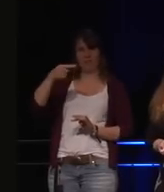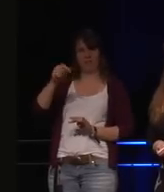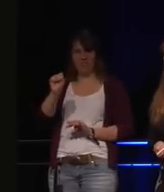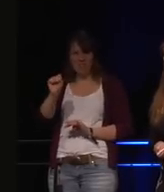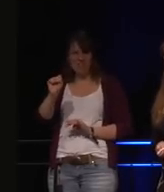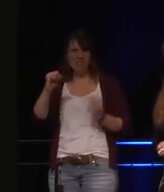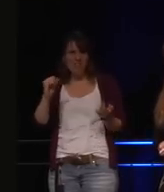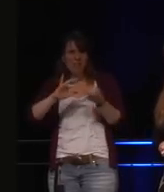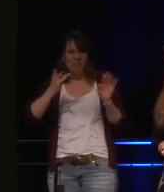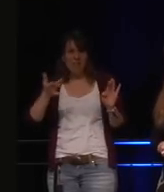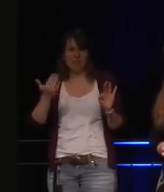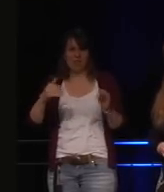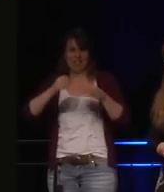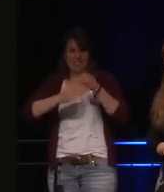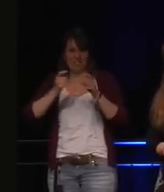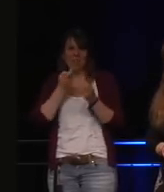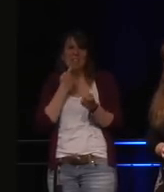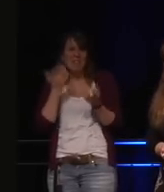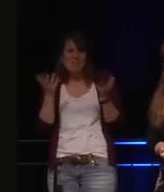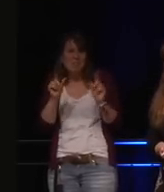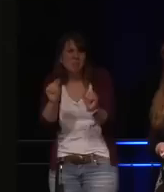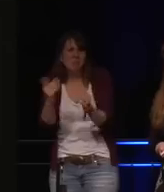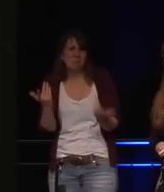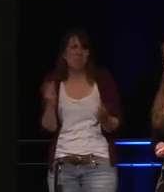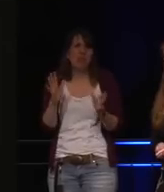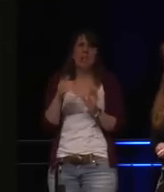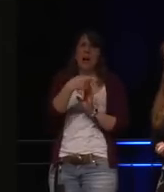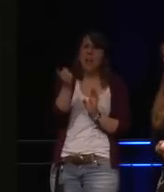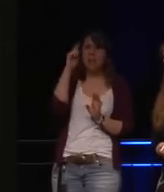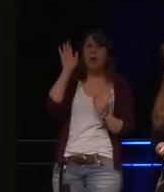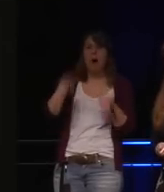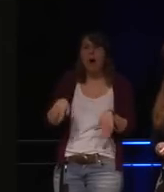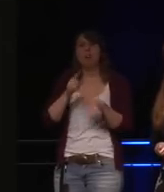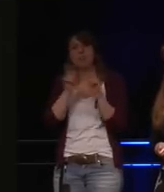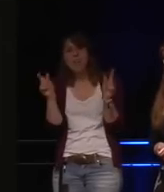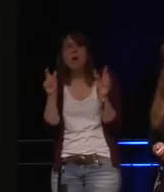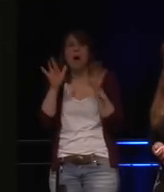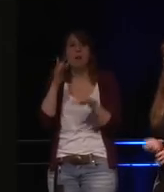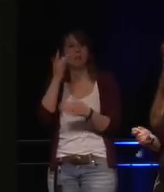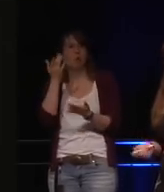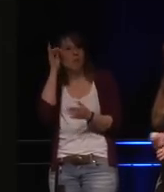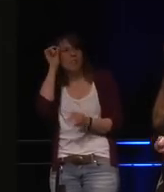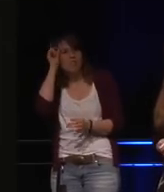Ich werde nicht nur über das Smart Home sprechen, aber IoT ist viel mehr als Smart Home.